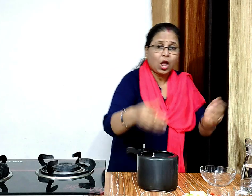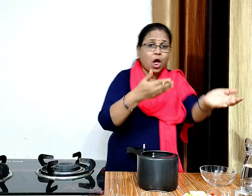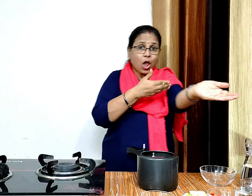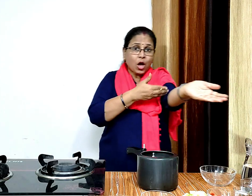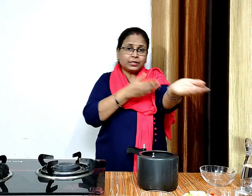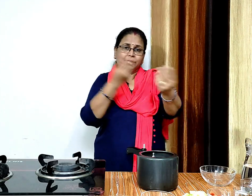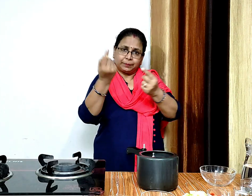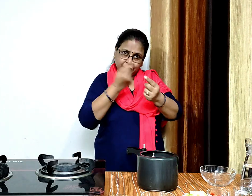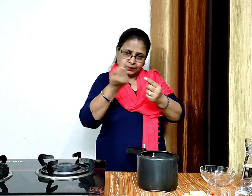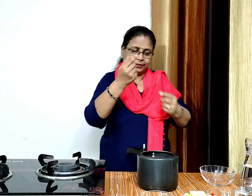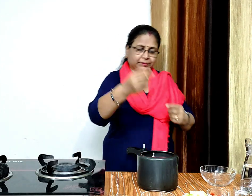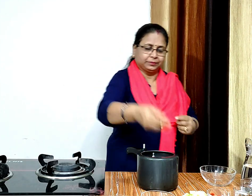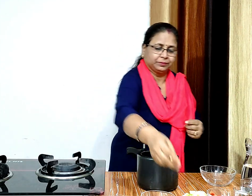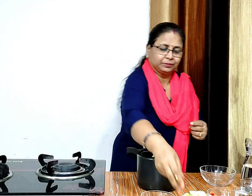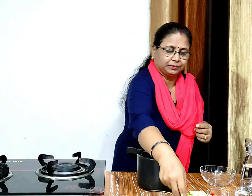एक चताई कप कटी हुई लोकी